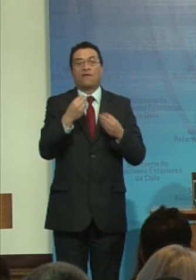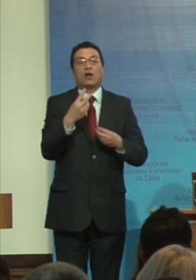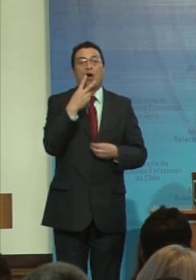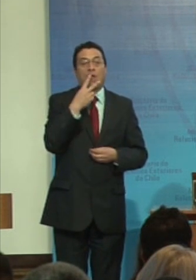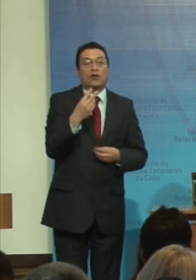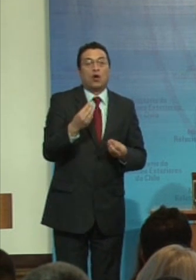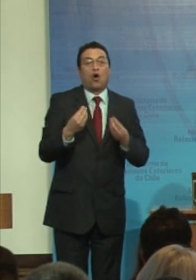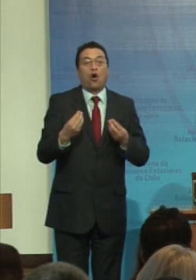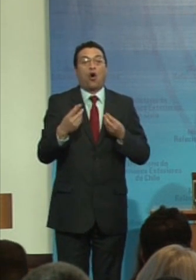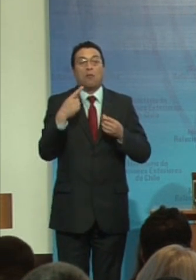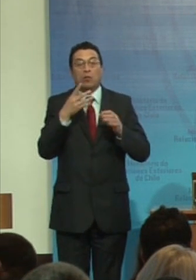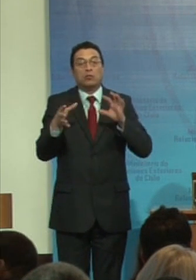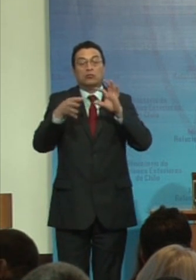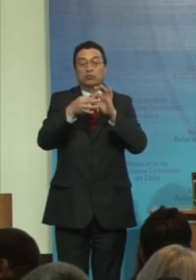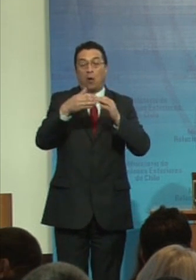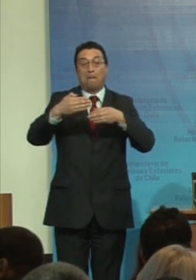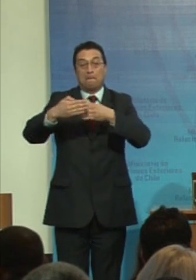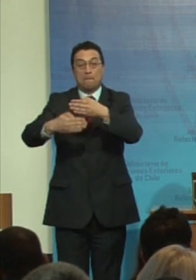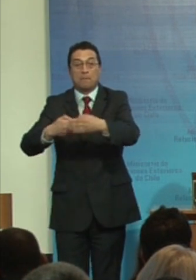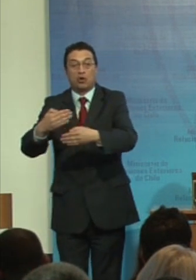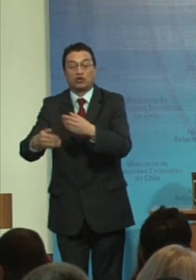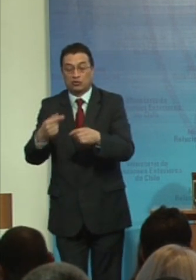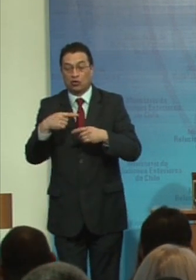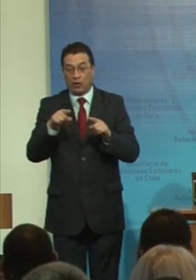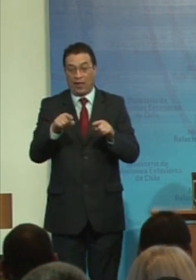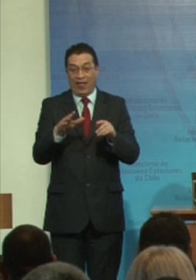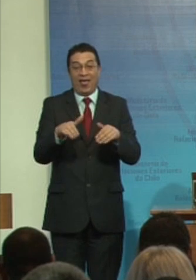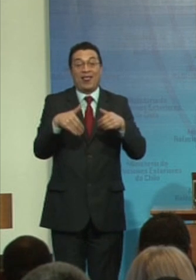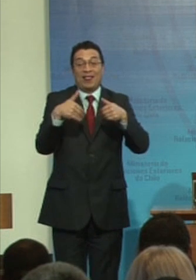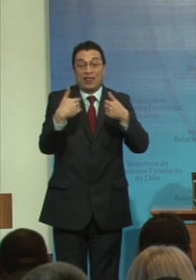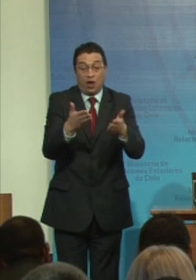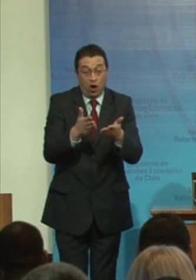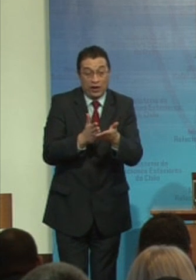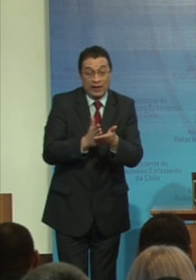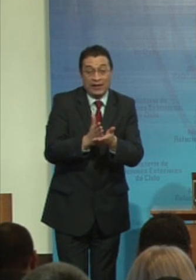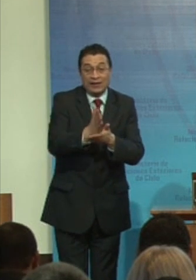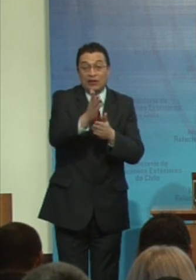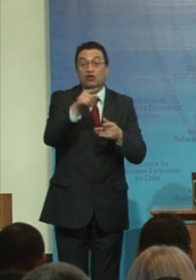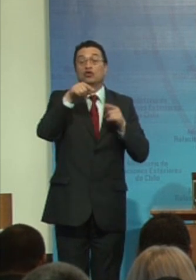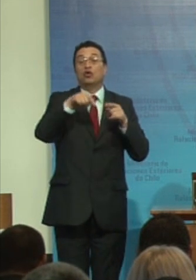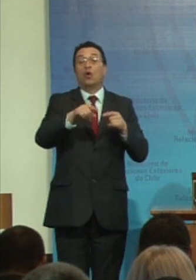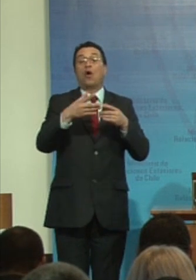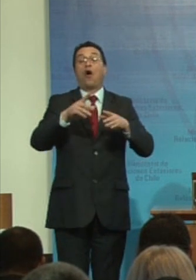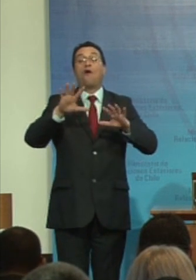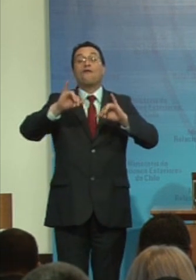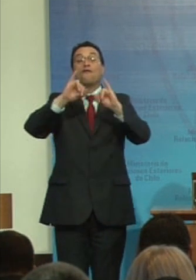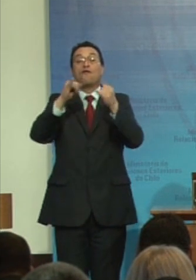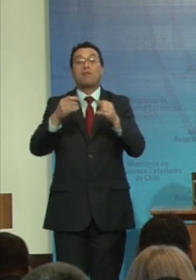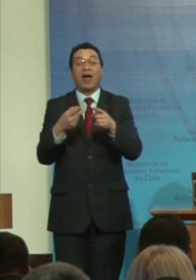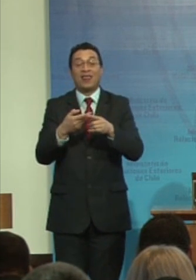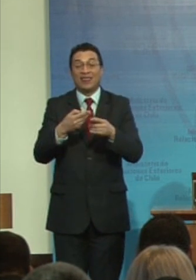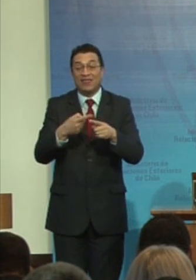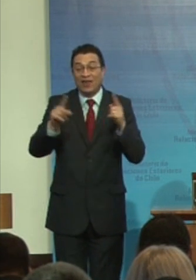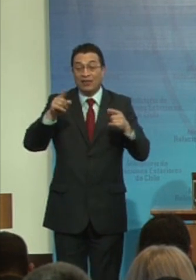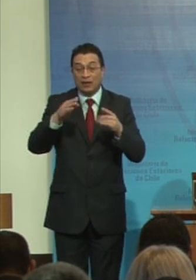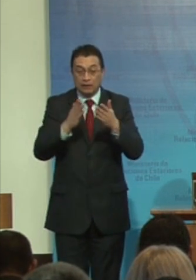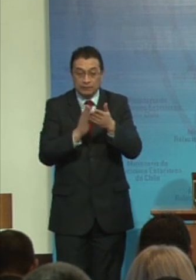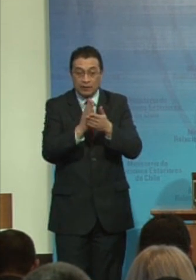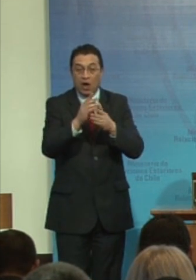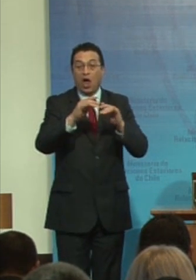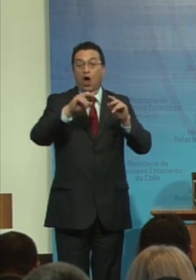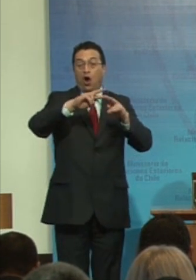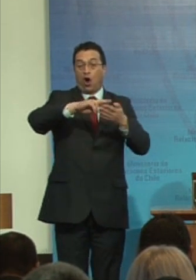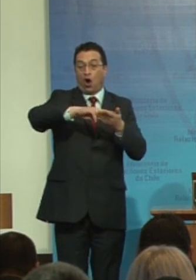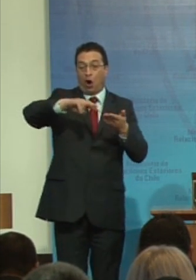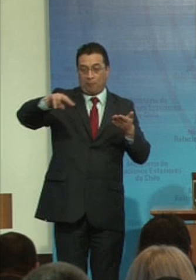concatenan los procesos, dio pie a un estilo distinto de negociar las convenciones, que fue con